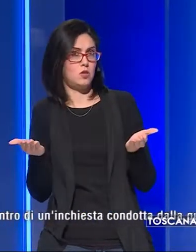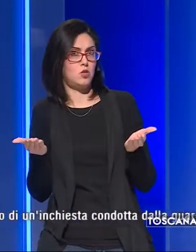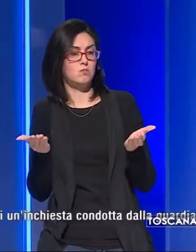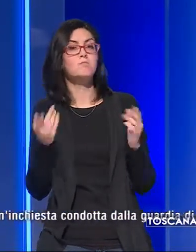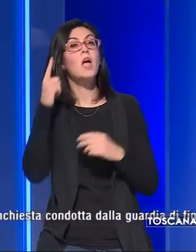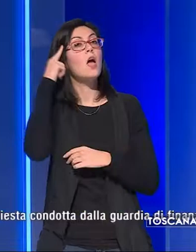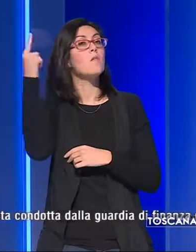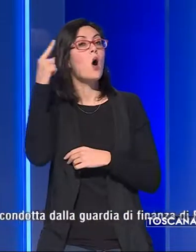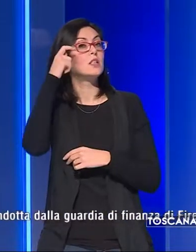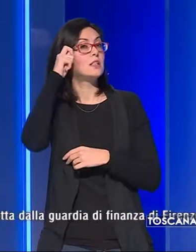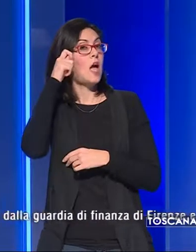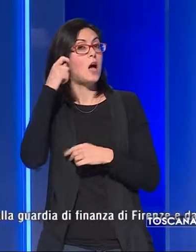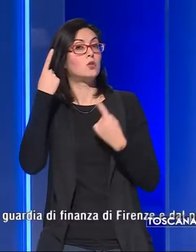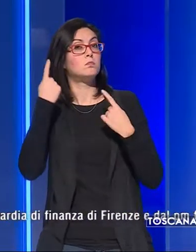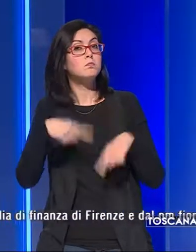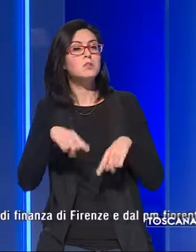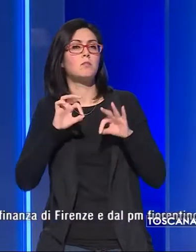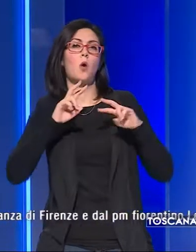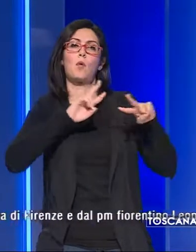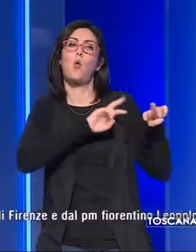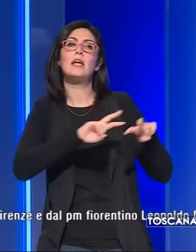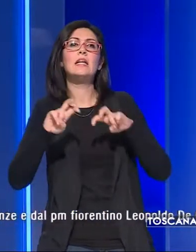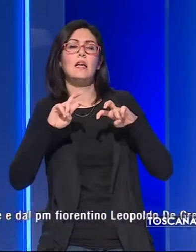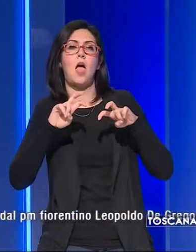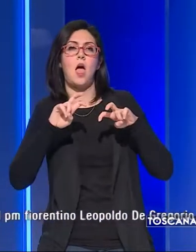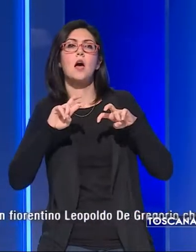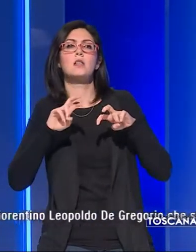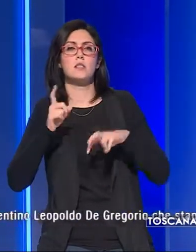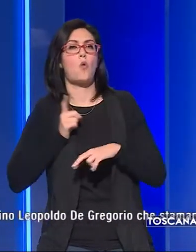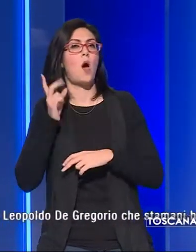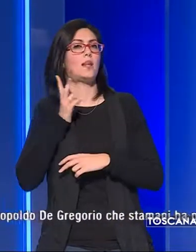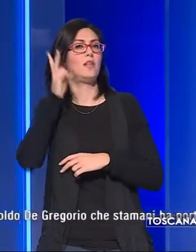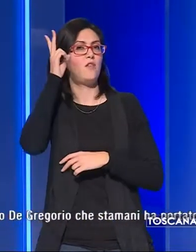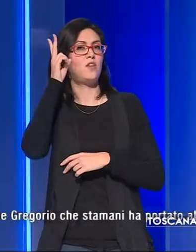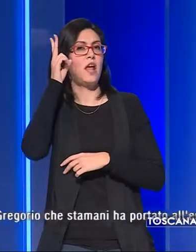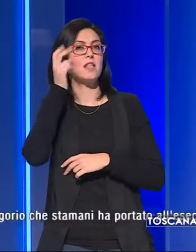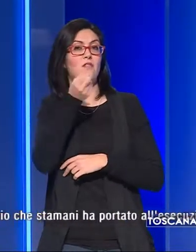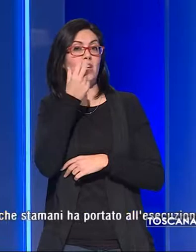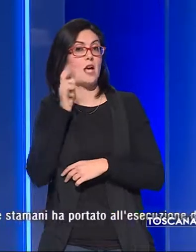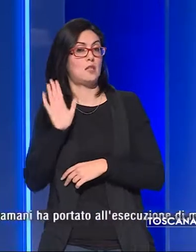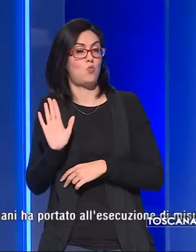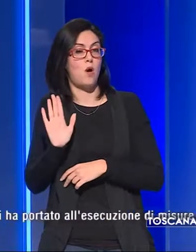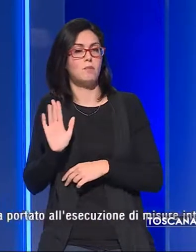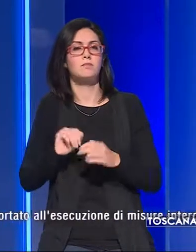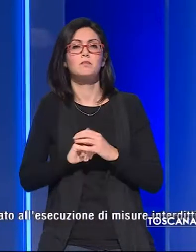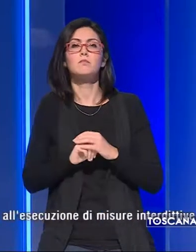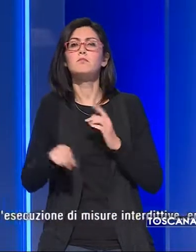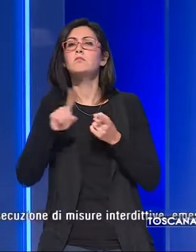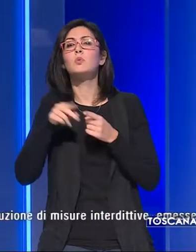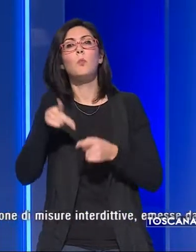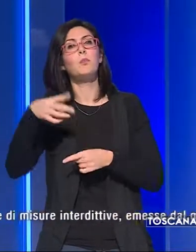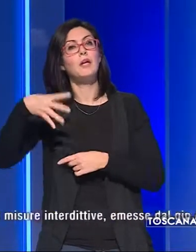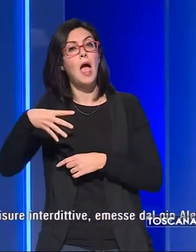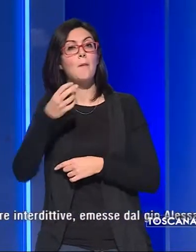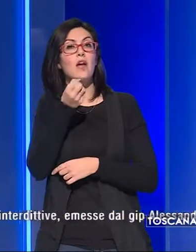'ipotesi di reato al centro di un'inchiesta condotta dalla Guardia di Finanza di Firenze e dal PM